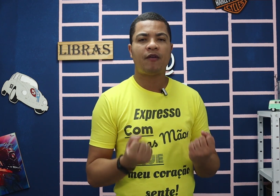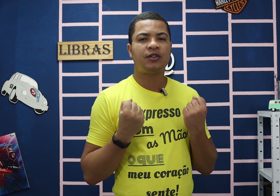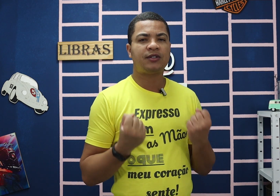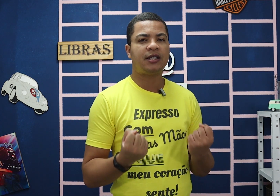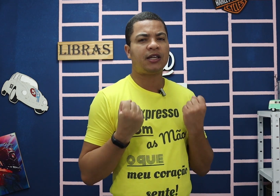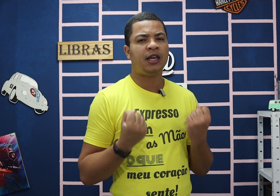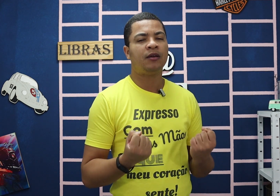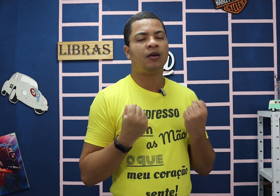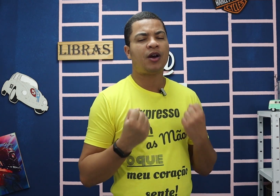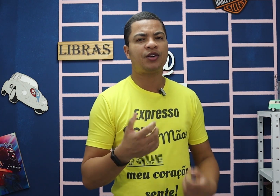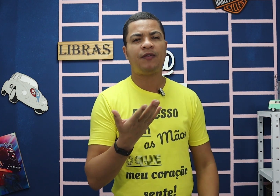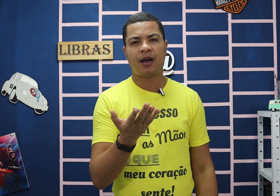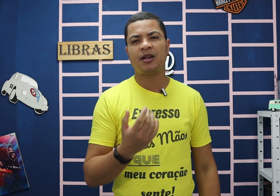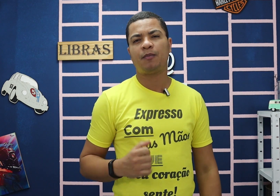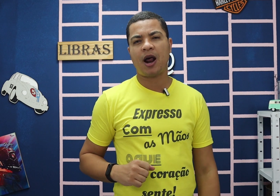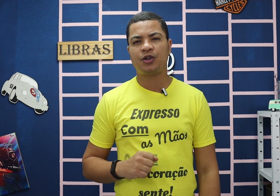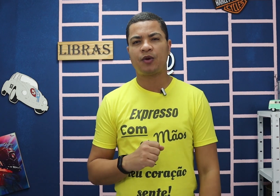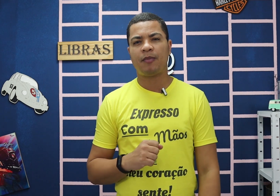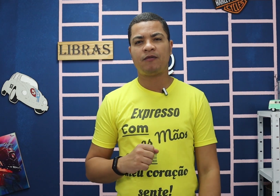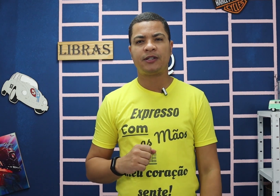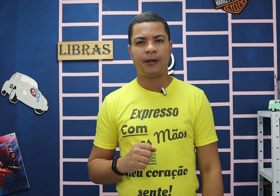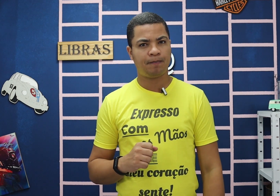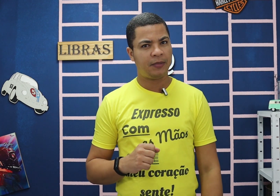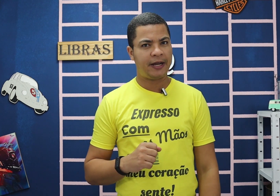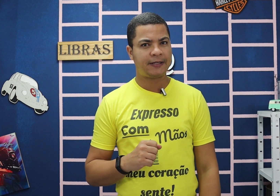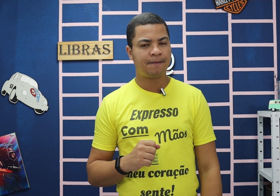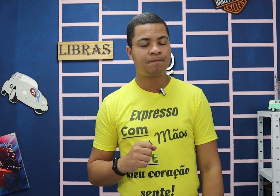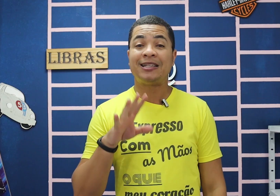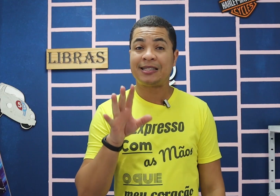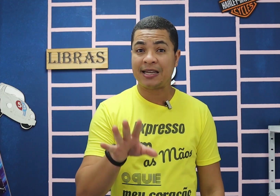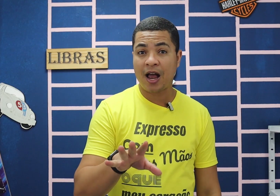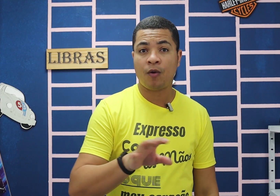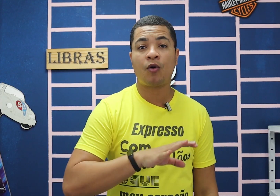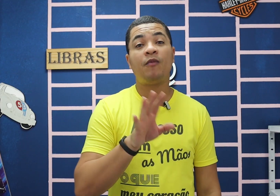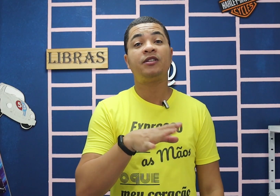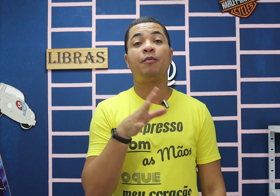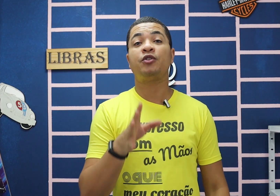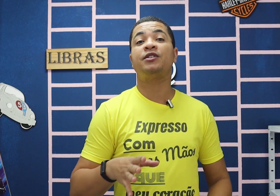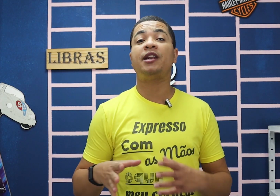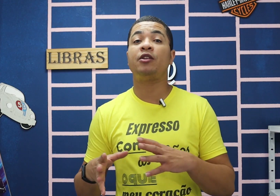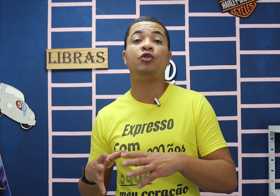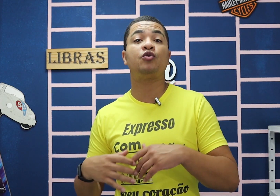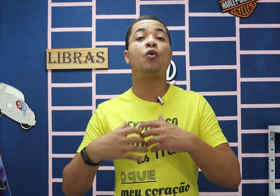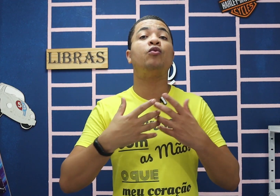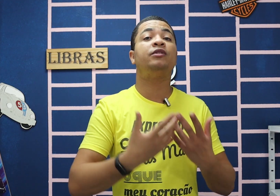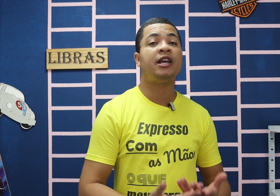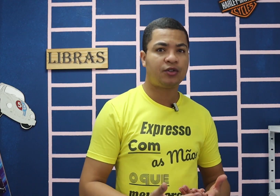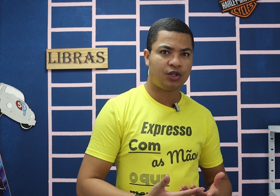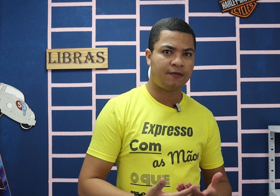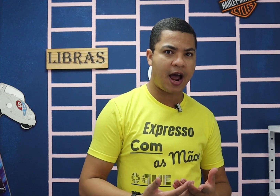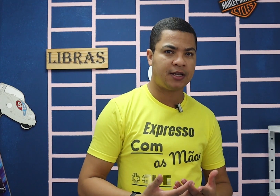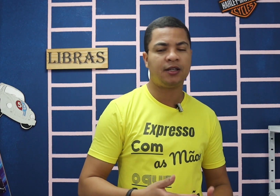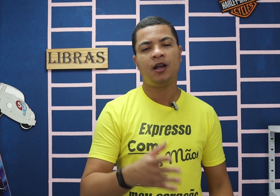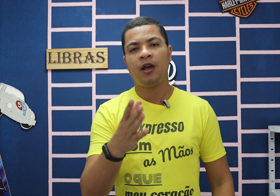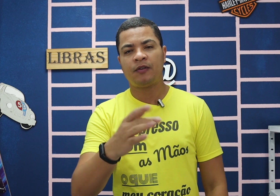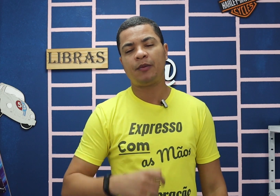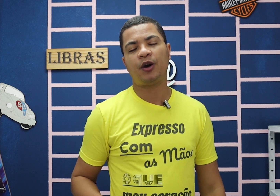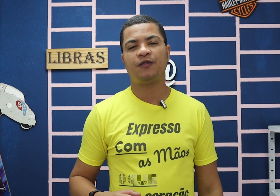melhor você usar esse aqui, acho que fica mais prático aí para você, beleza? Esse sinal, como você pode usar dentro de um contexto de frase? Você pode